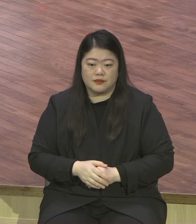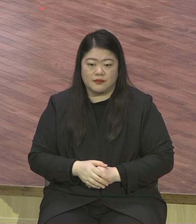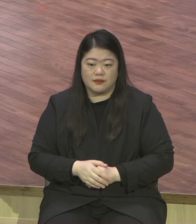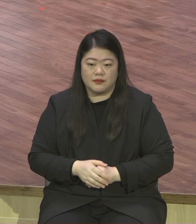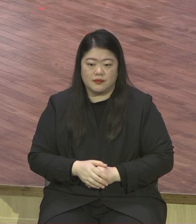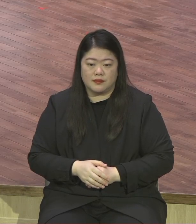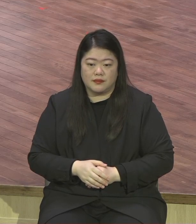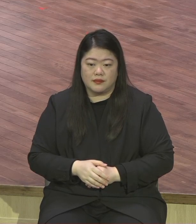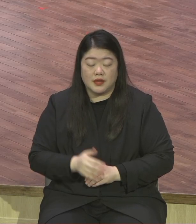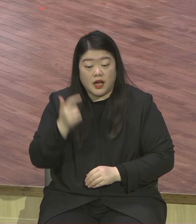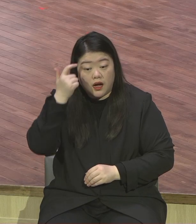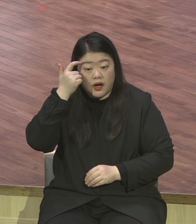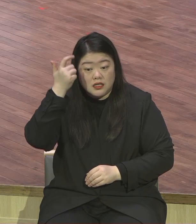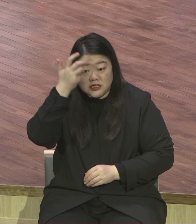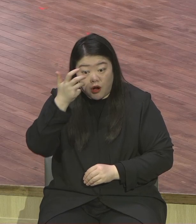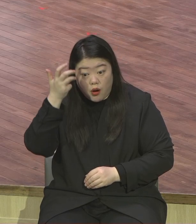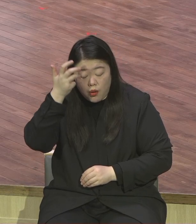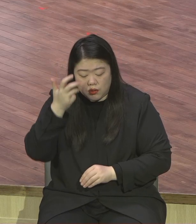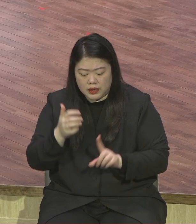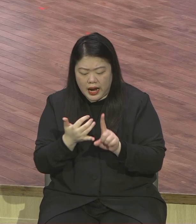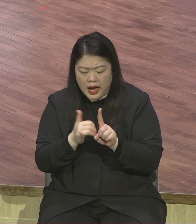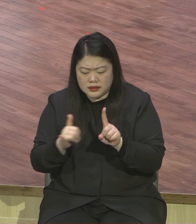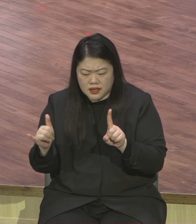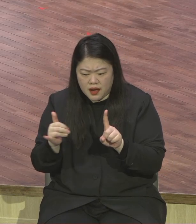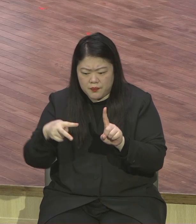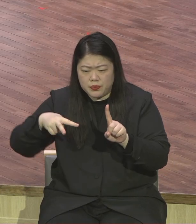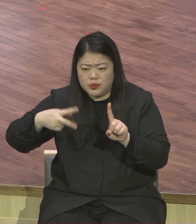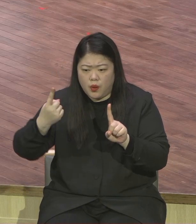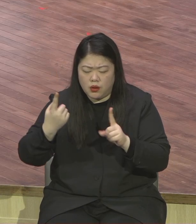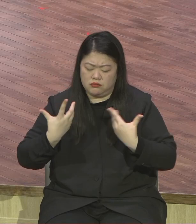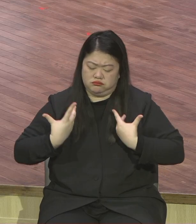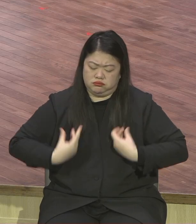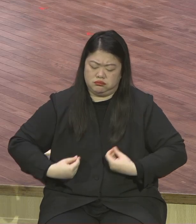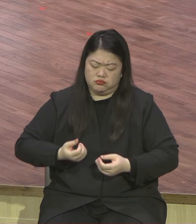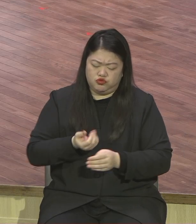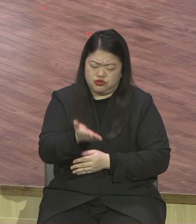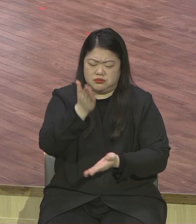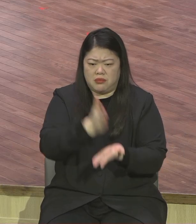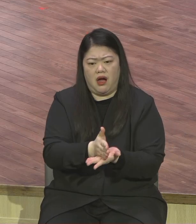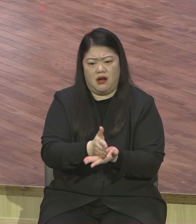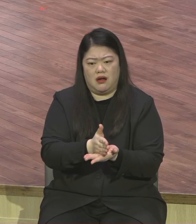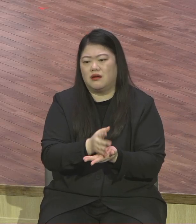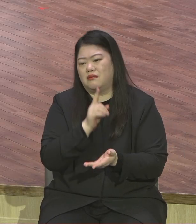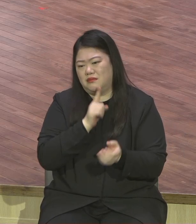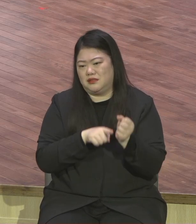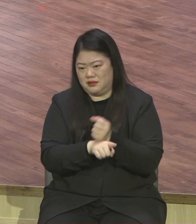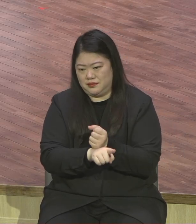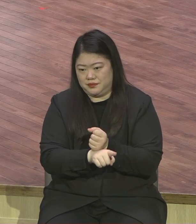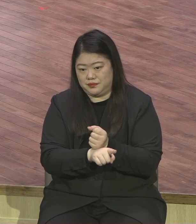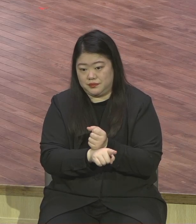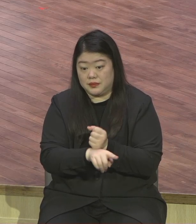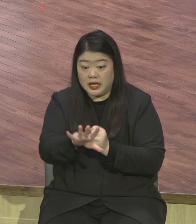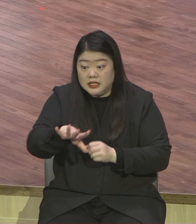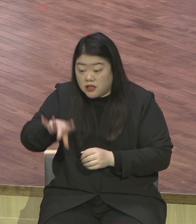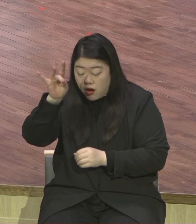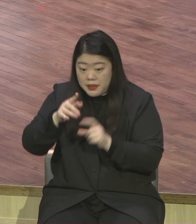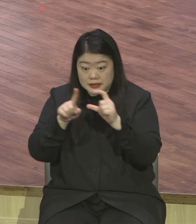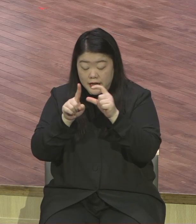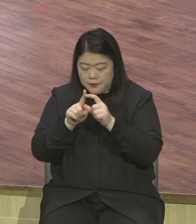안된다 본문에 보면 예수님께서 처음에는요 어른아이라는 표현을 쓰시다가 이제는